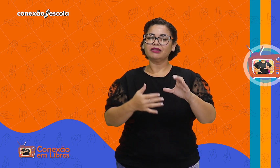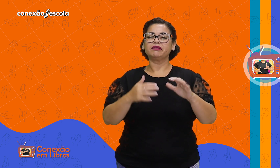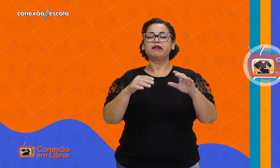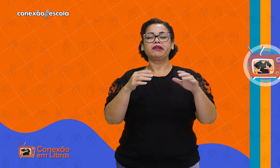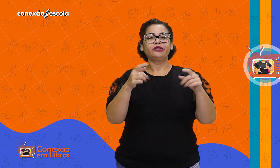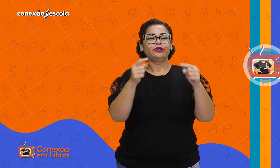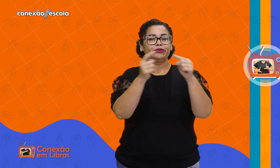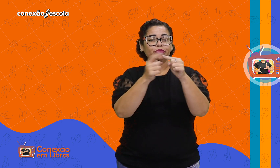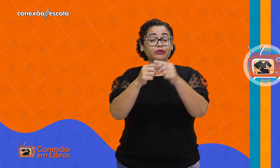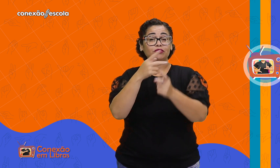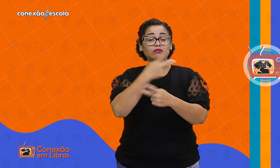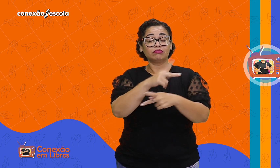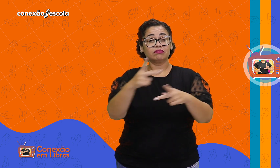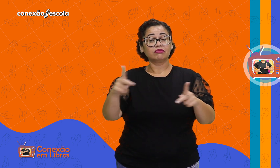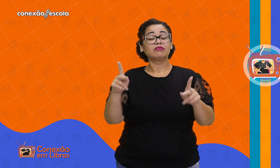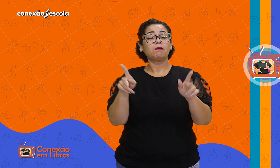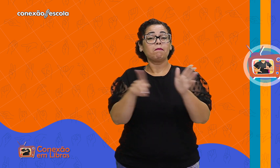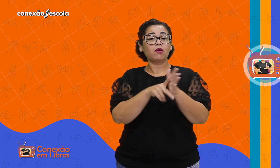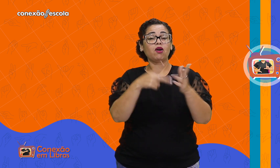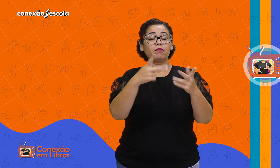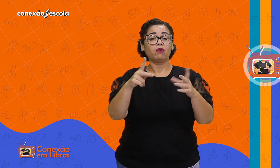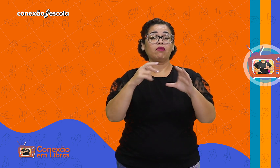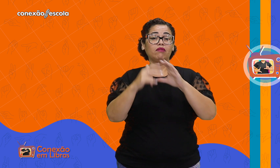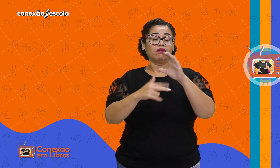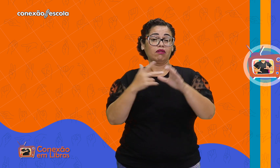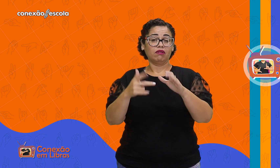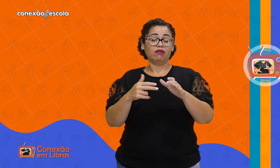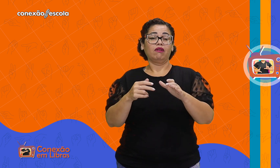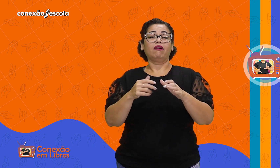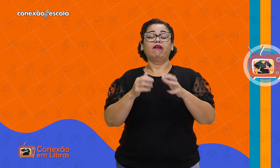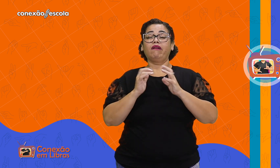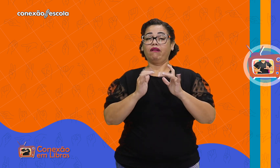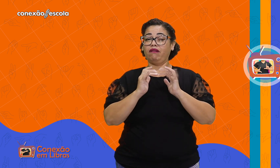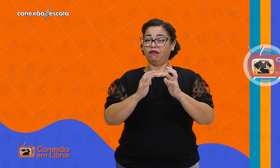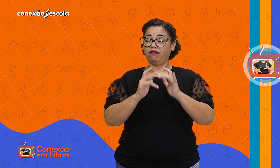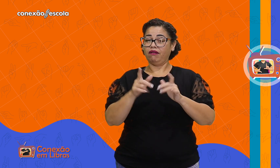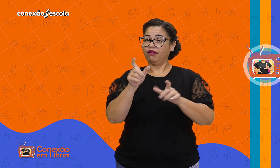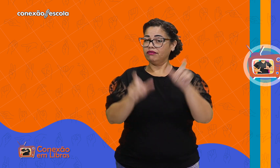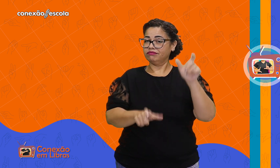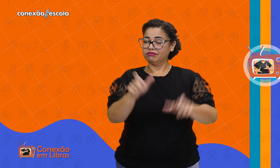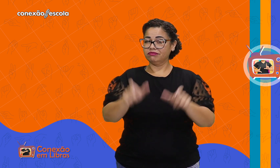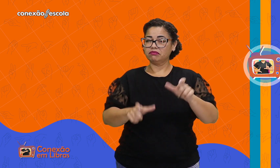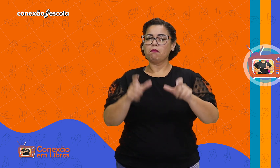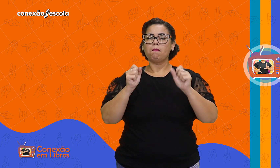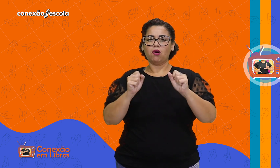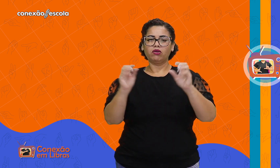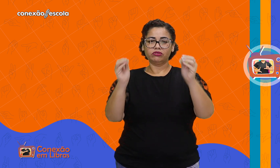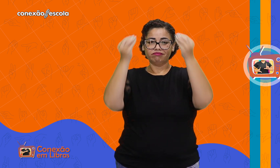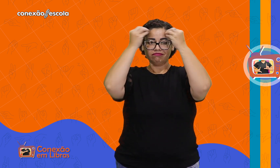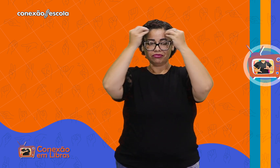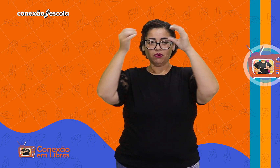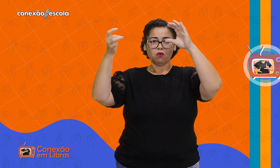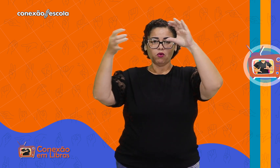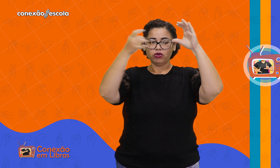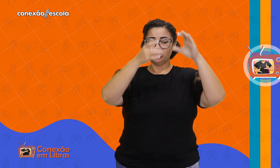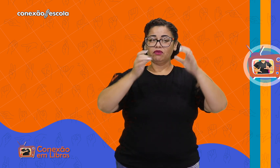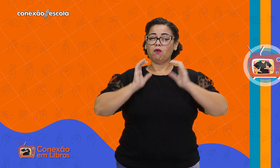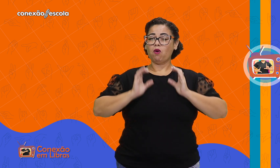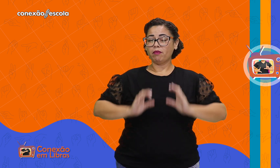caracterizadas por padrões atípicos de desenvolvimento neurológico, que afetam o funcionamento cognitivo,